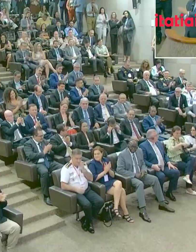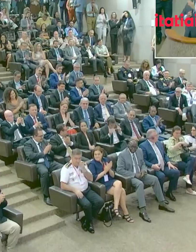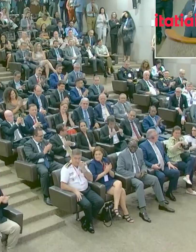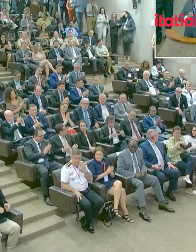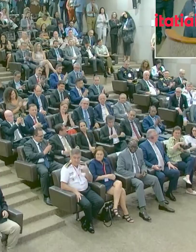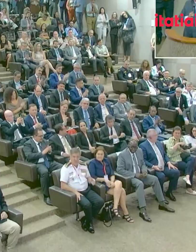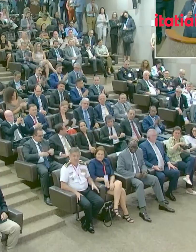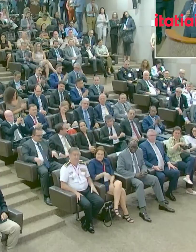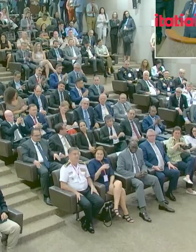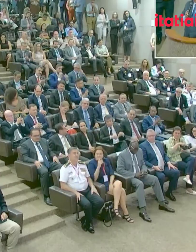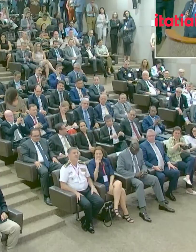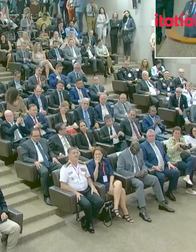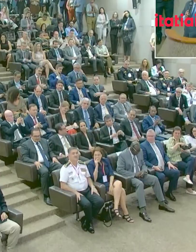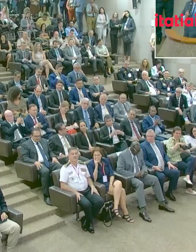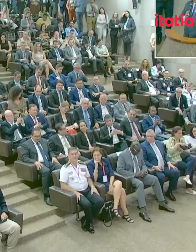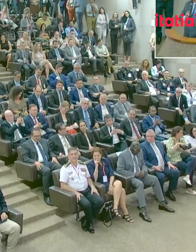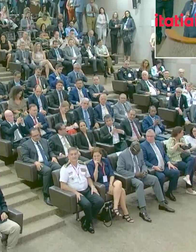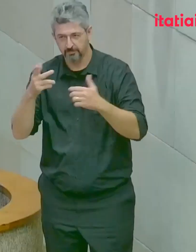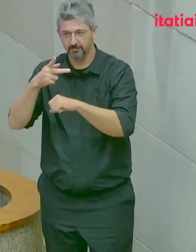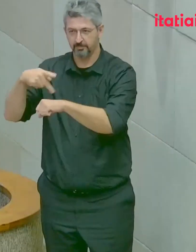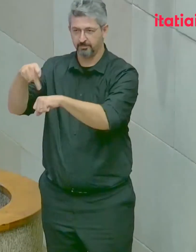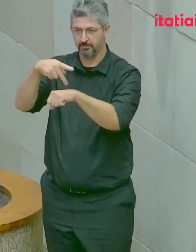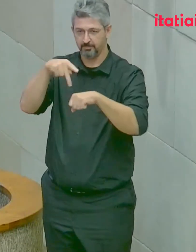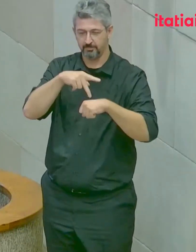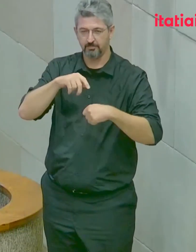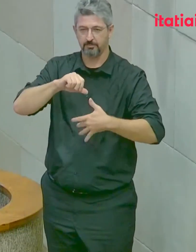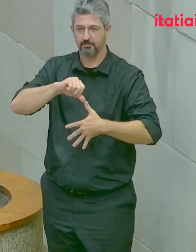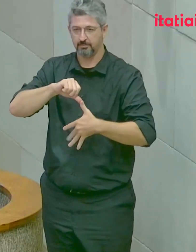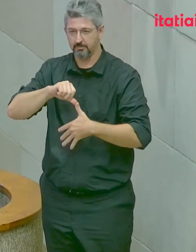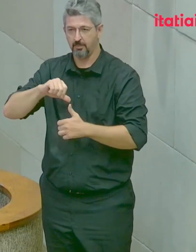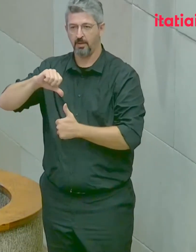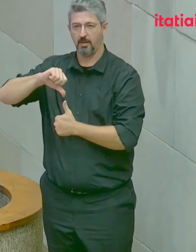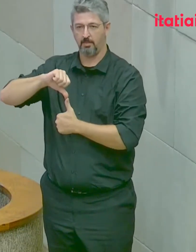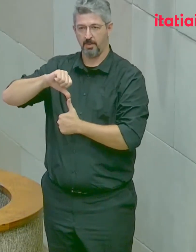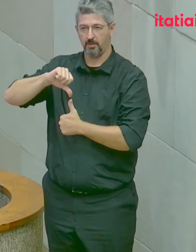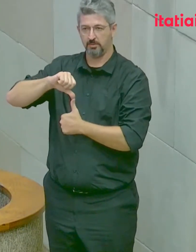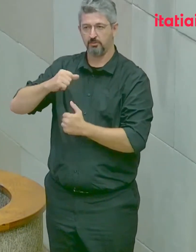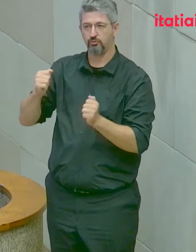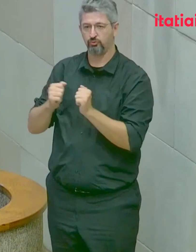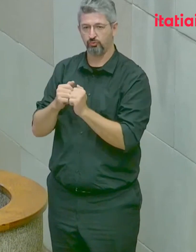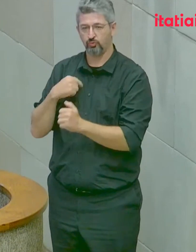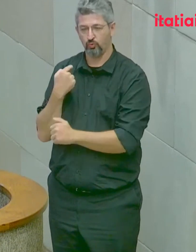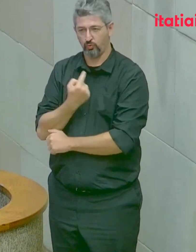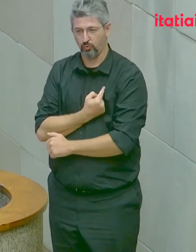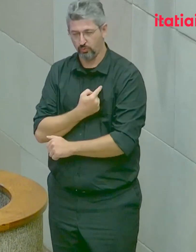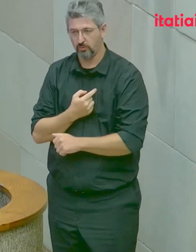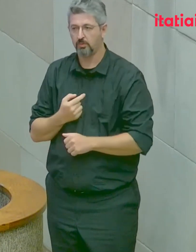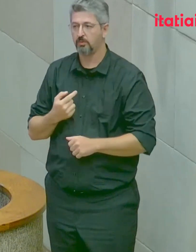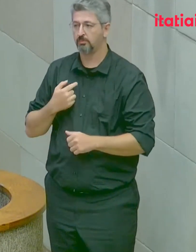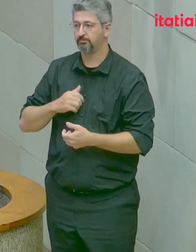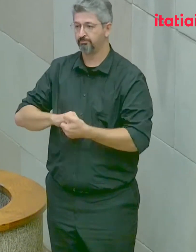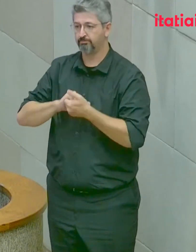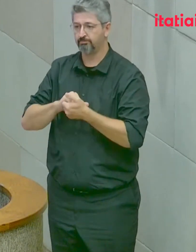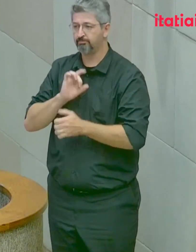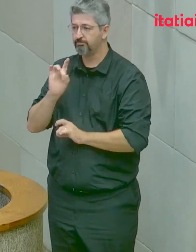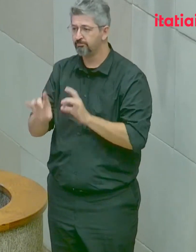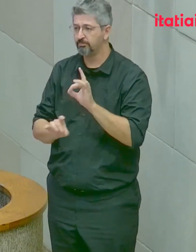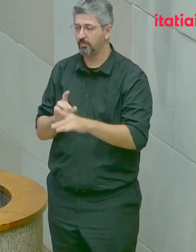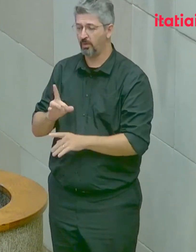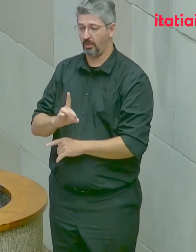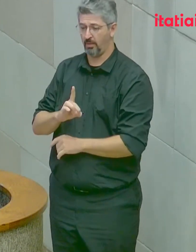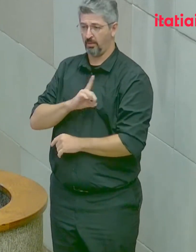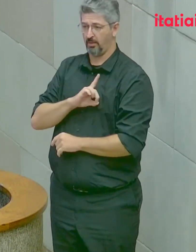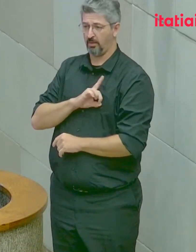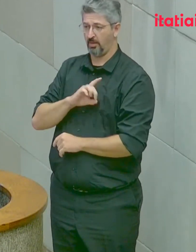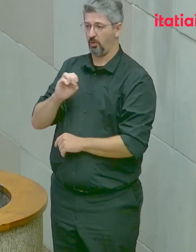Agradeço, claro, a todos os demais países da América do Sul, da América Central que estão conosco. Saúdo muito, especialmente, o delegado